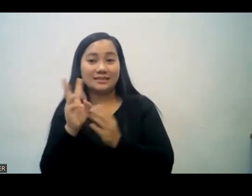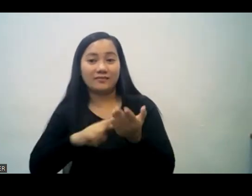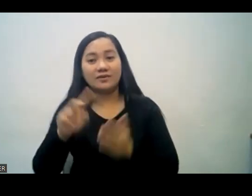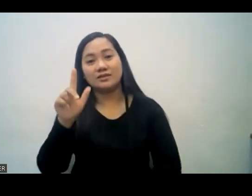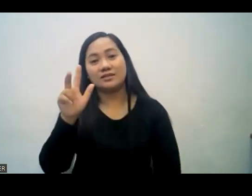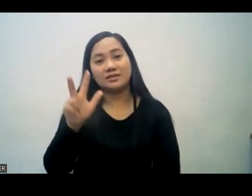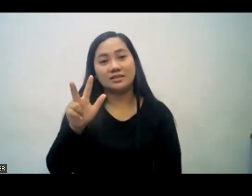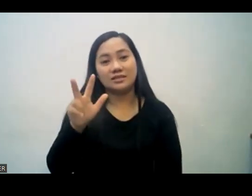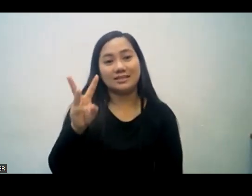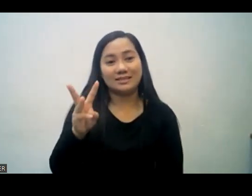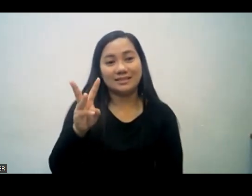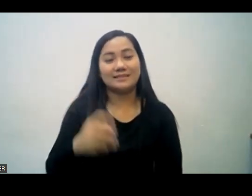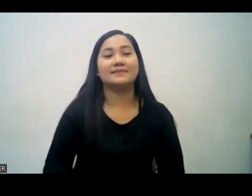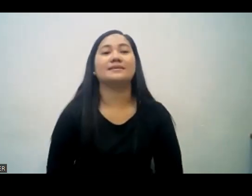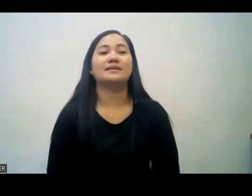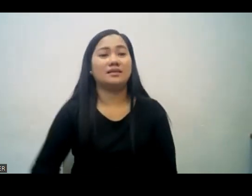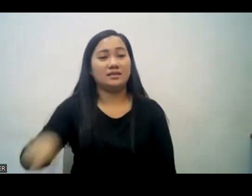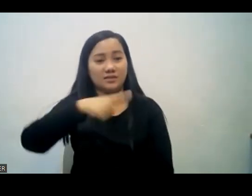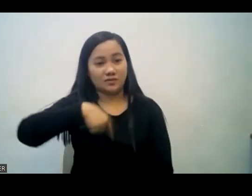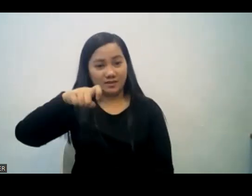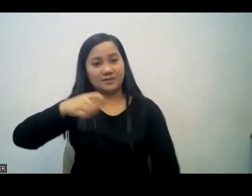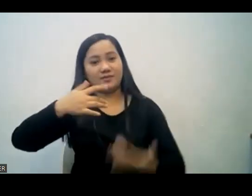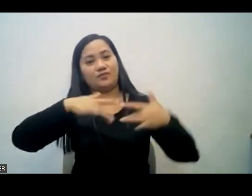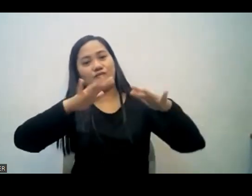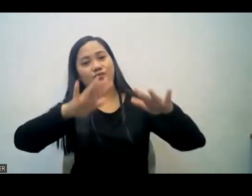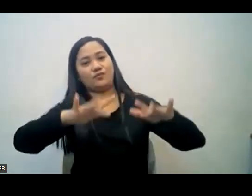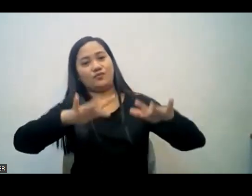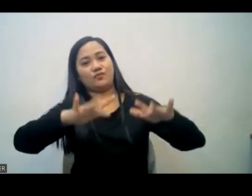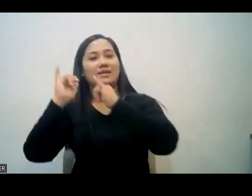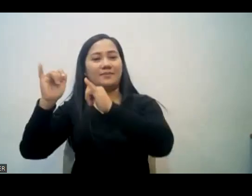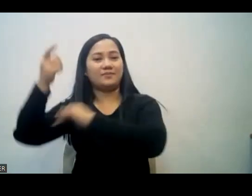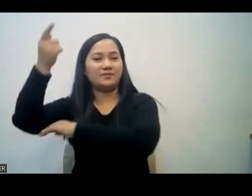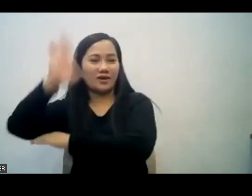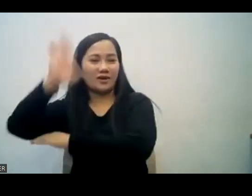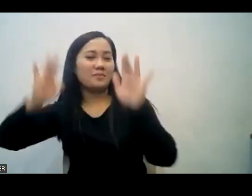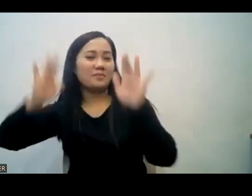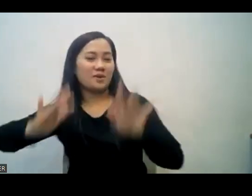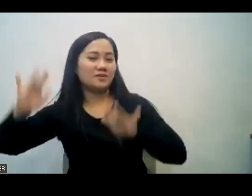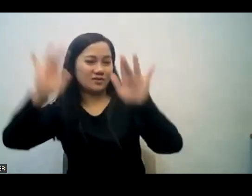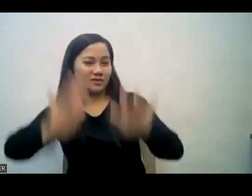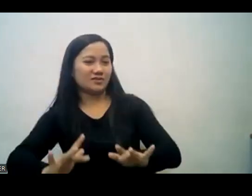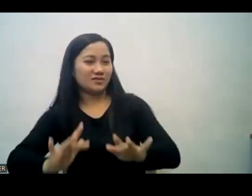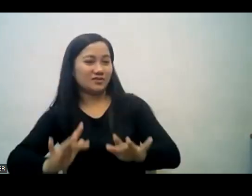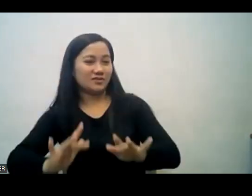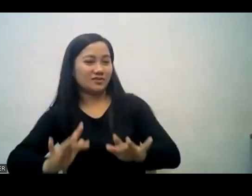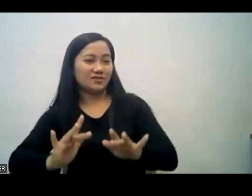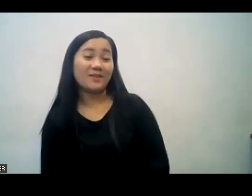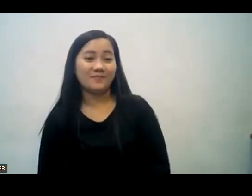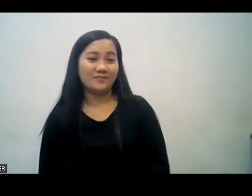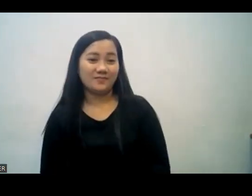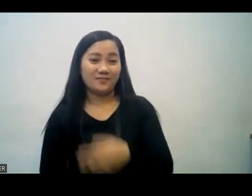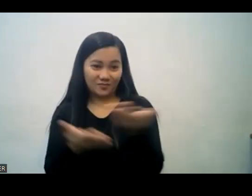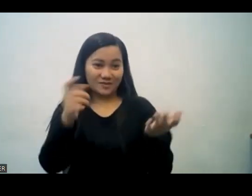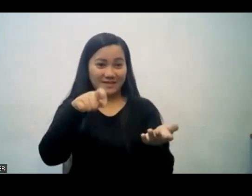sabay-sabay, 3 to 1, maging maawain kayo gaya ng inyong ama na maawain. Yes, be merciful.